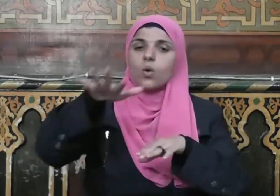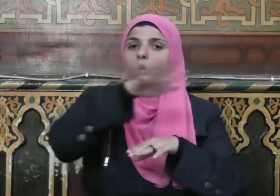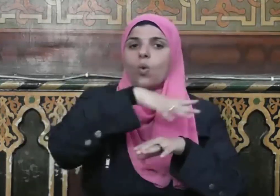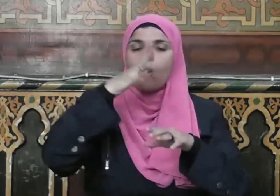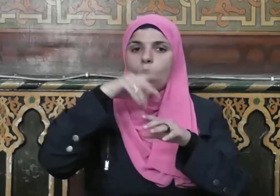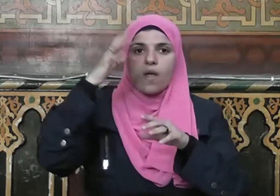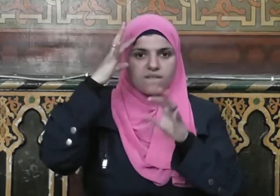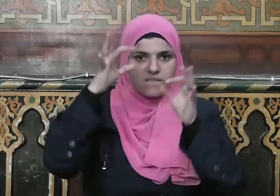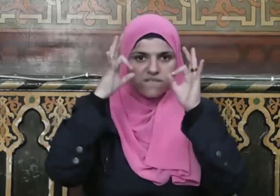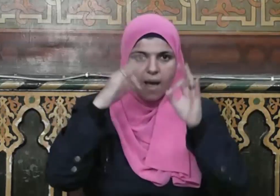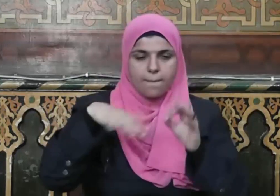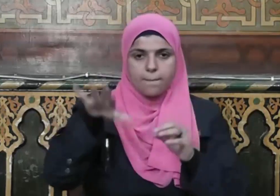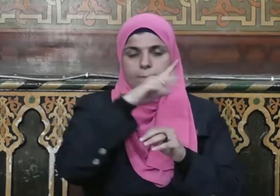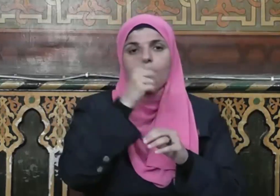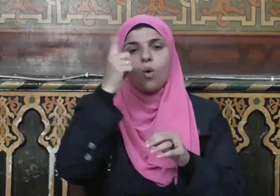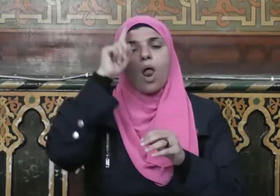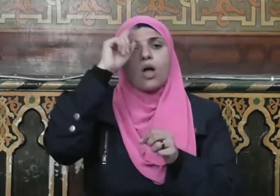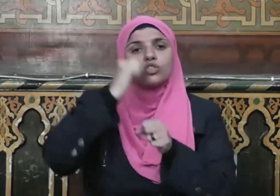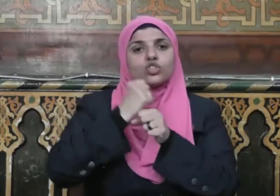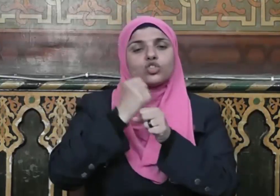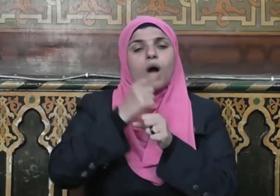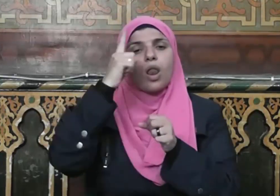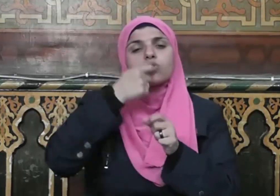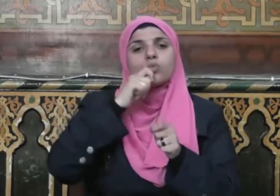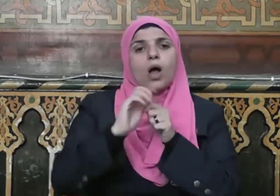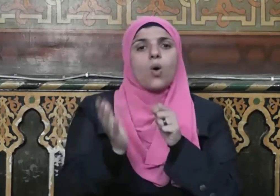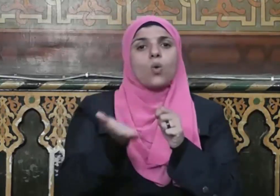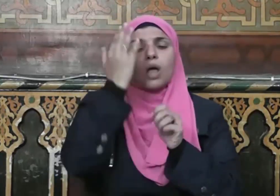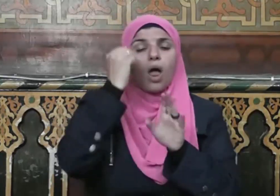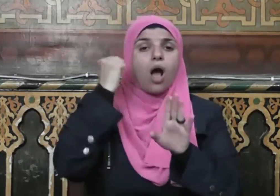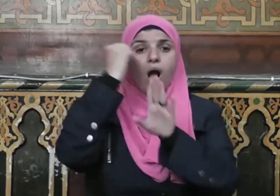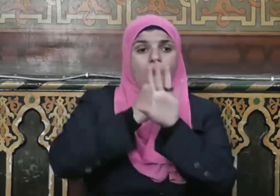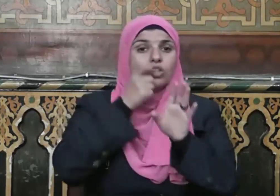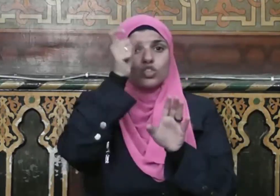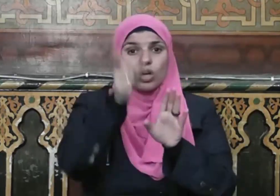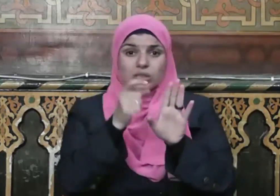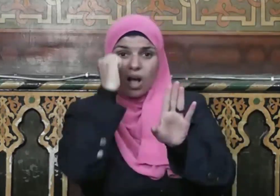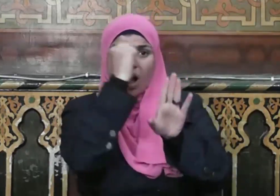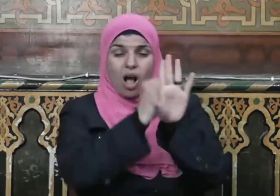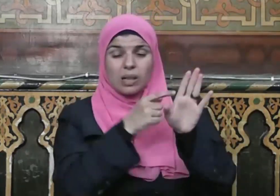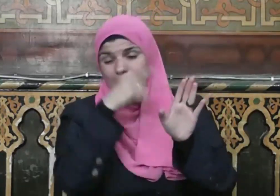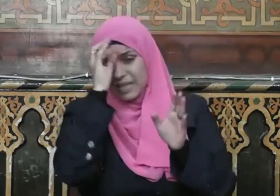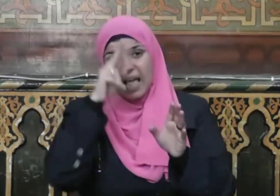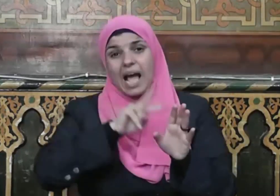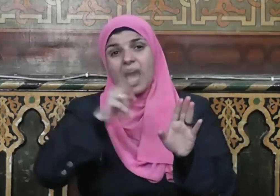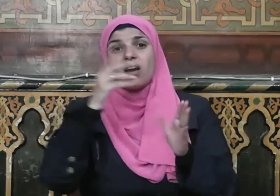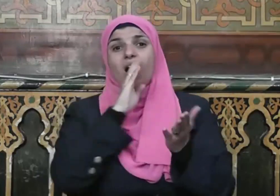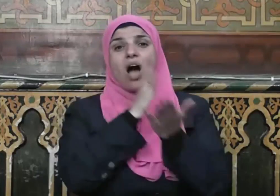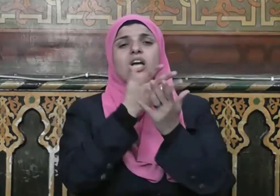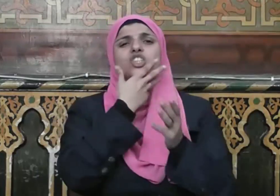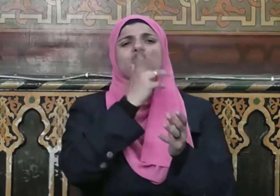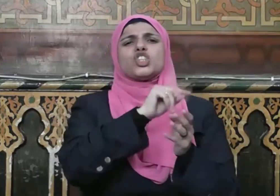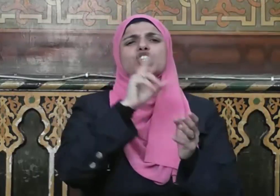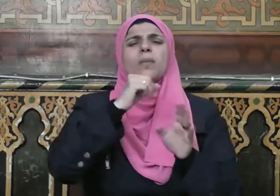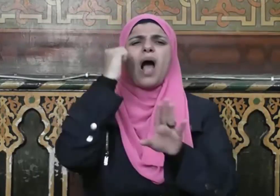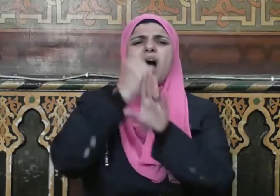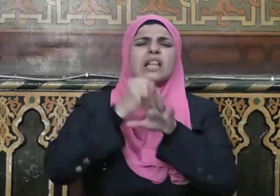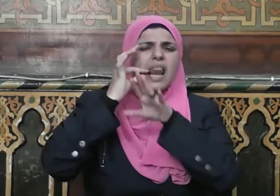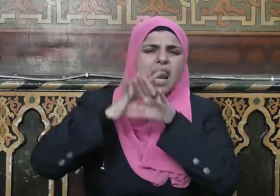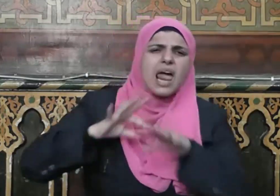به لعلكم تعقلون وجعل الله عز وجل قتل نفس واحدة بغير حق كأنه قتل